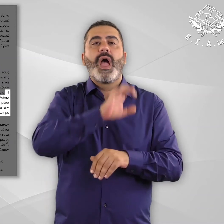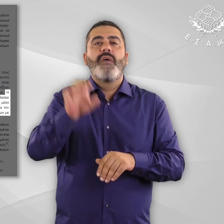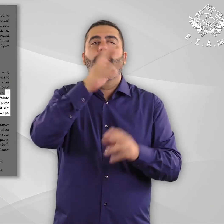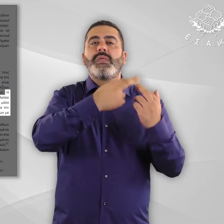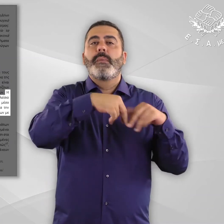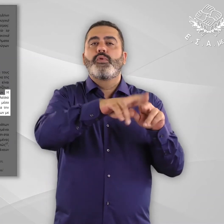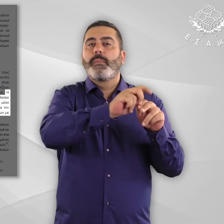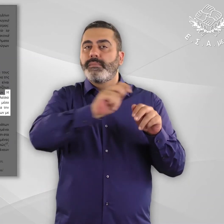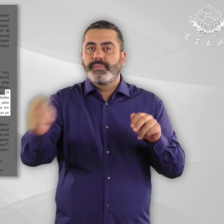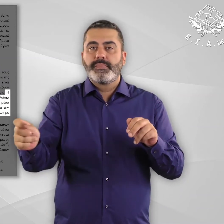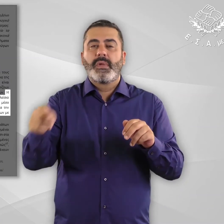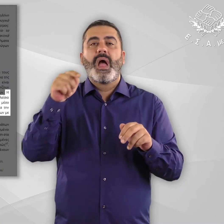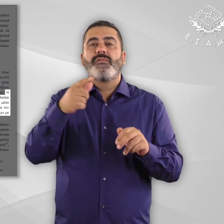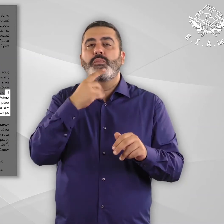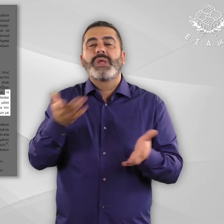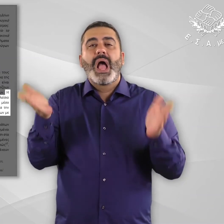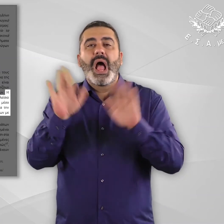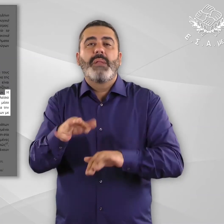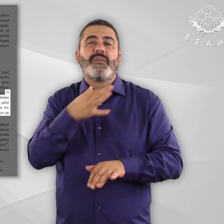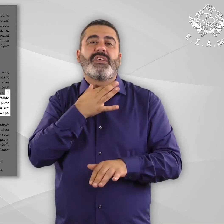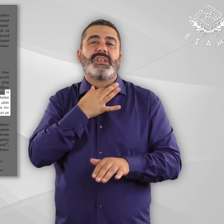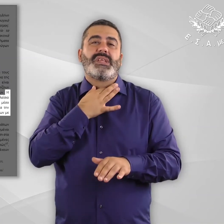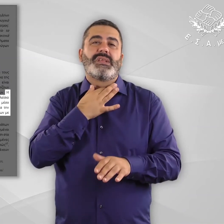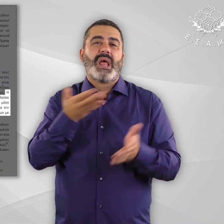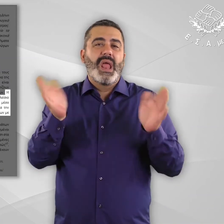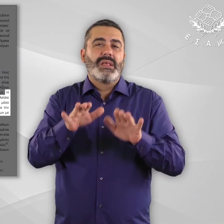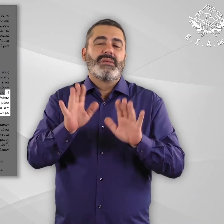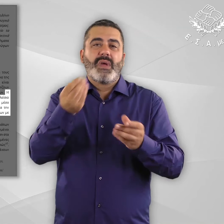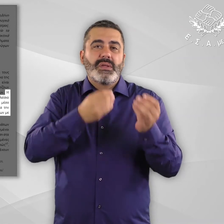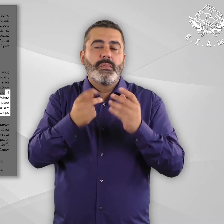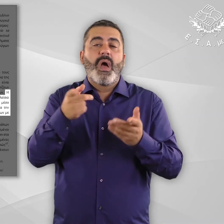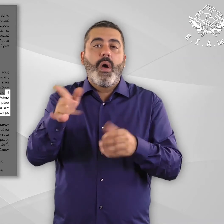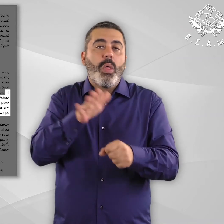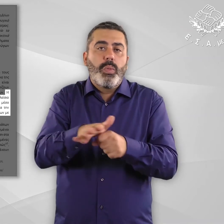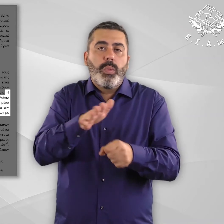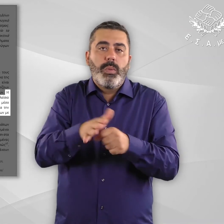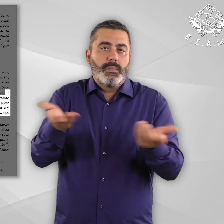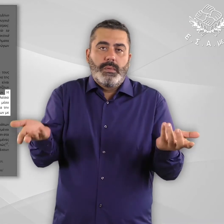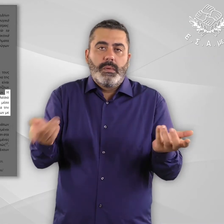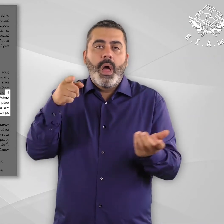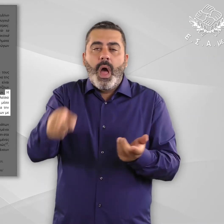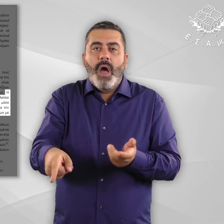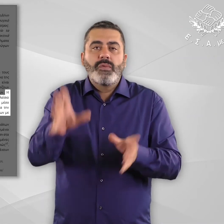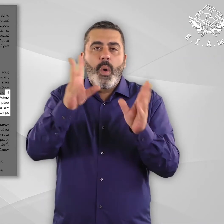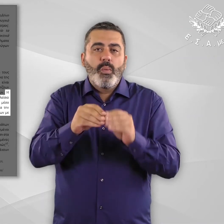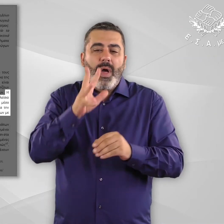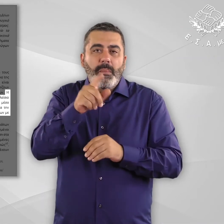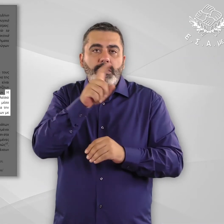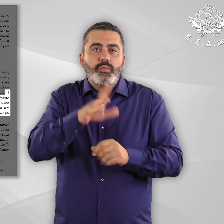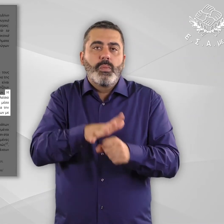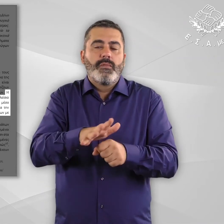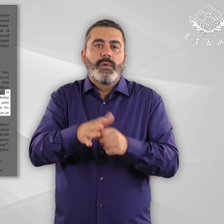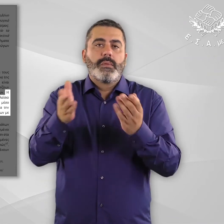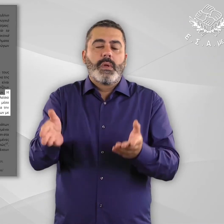παρέχεται με μετρητά στο πλαίσιο χρηματοδότησης της Ευρωπαϊκής Επιτροπής, ως μέσο κάλυψης των βασικών βιωτικών αναγκών,